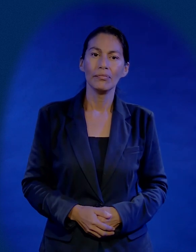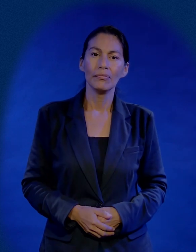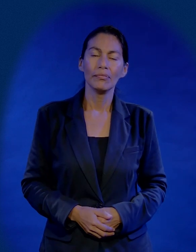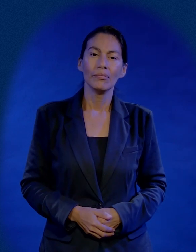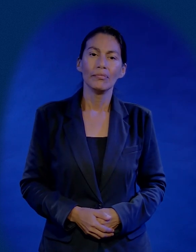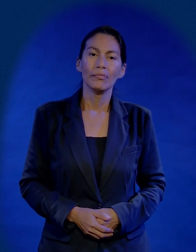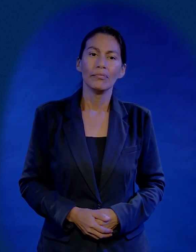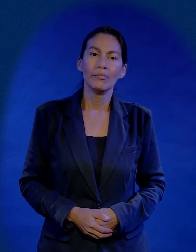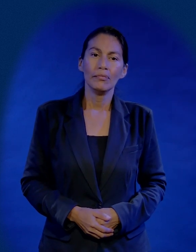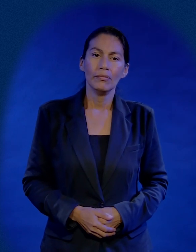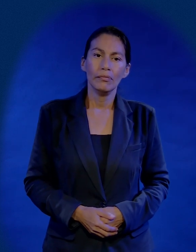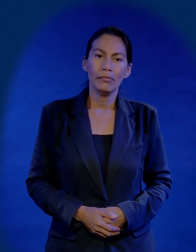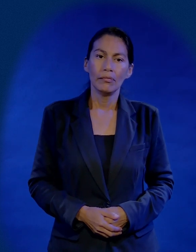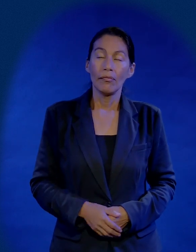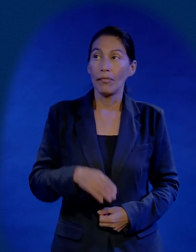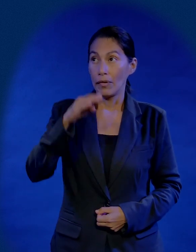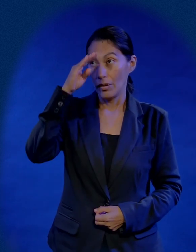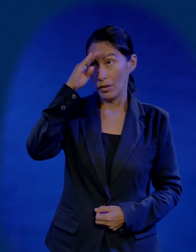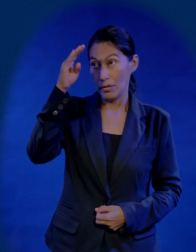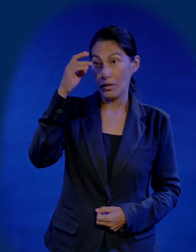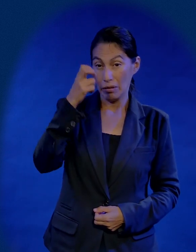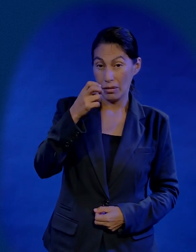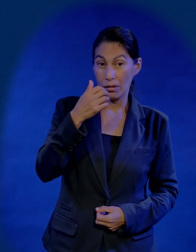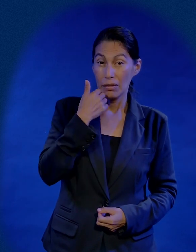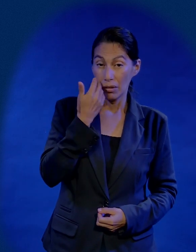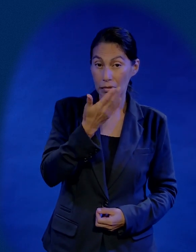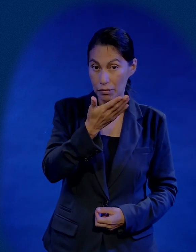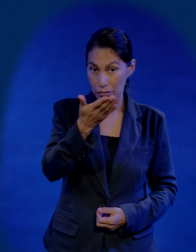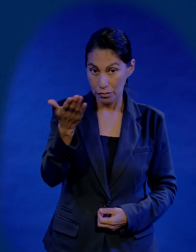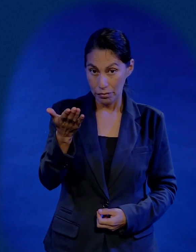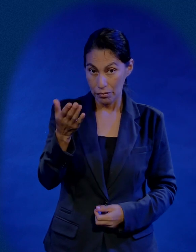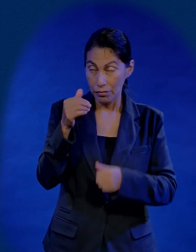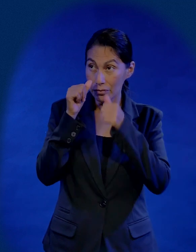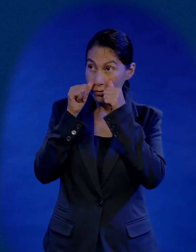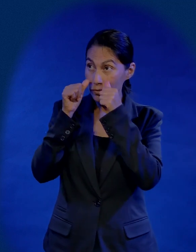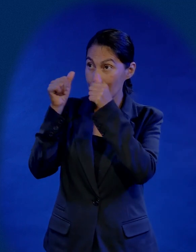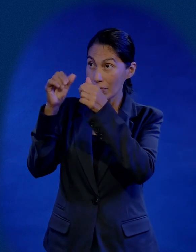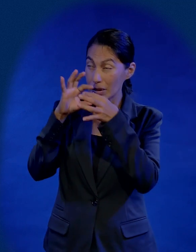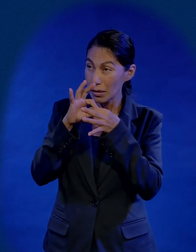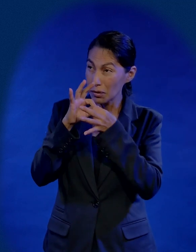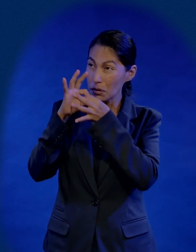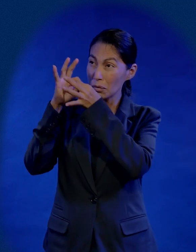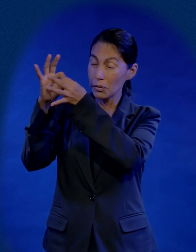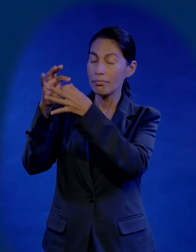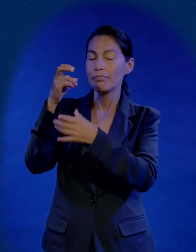maestro y eso es lo que el Señor quiere para ti